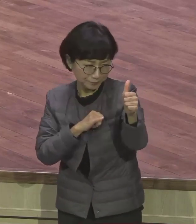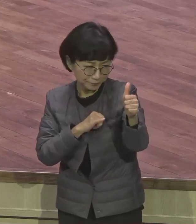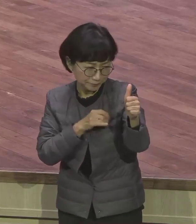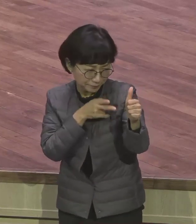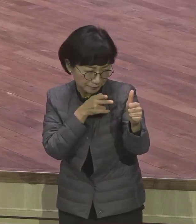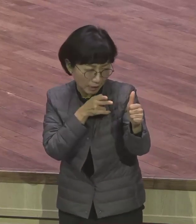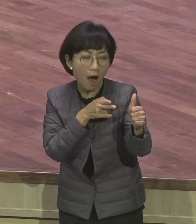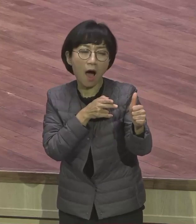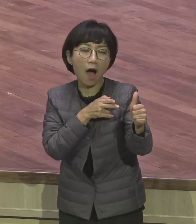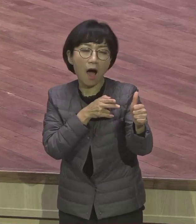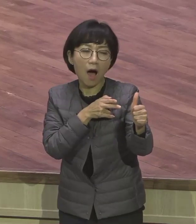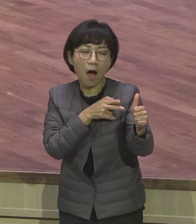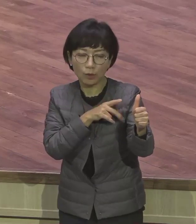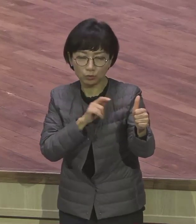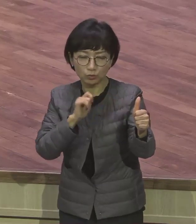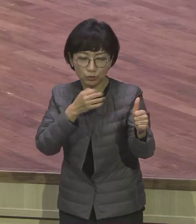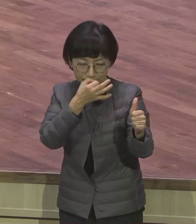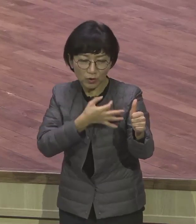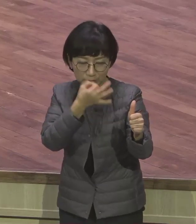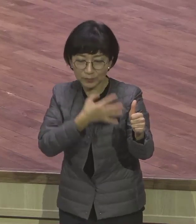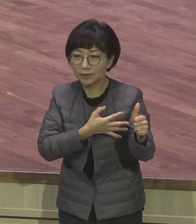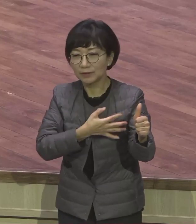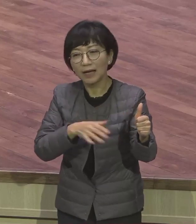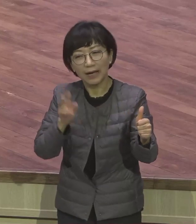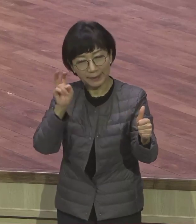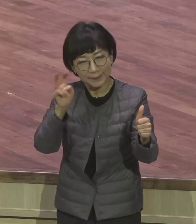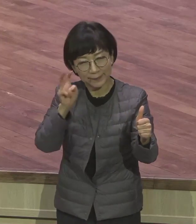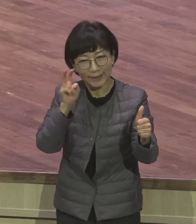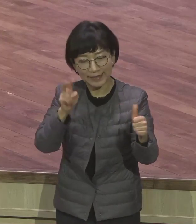그런 어려움들을 다 당하고 있습니다. 치열한 경쟁이 있죠.